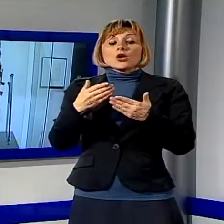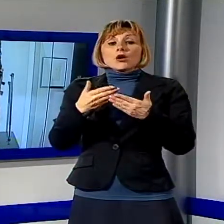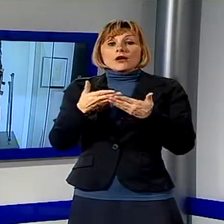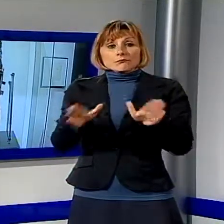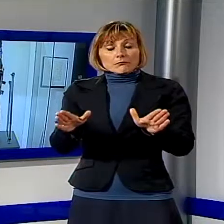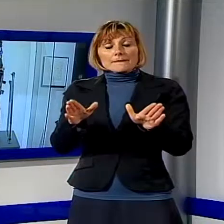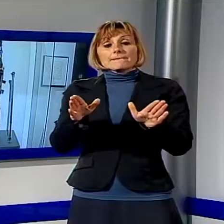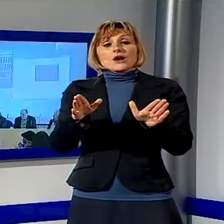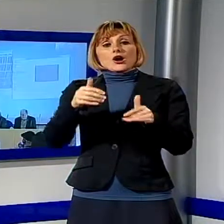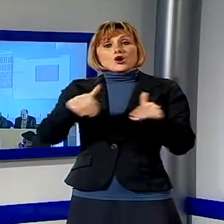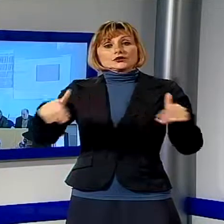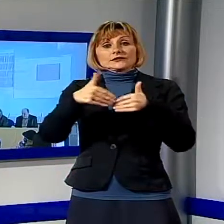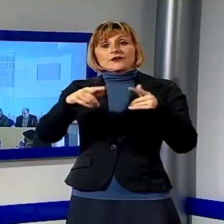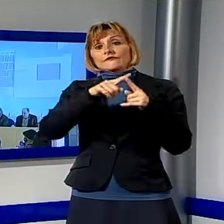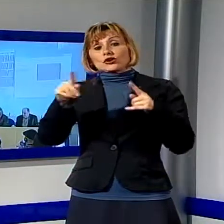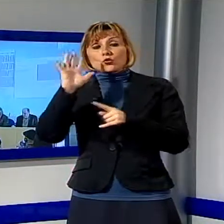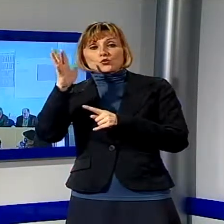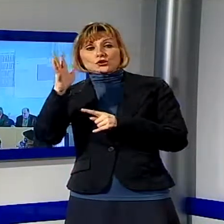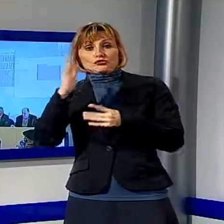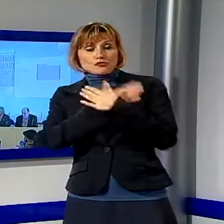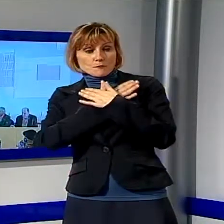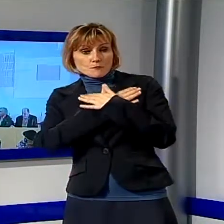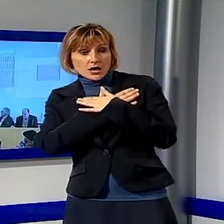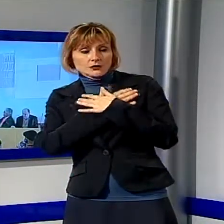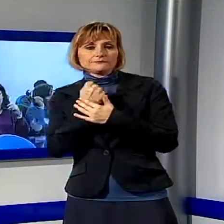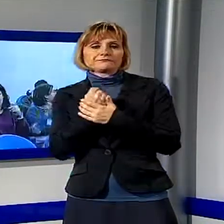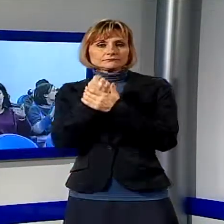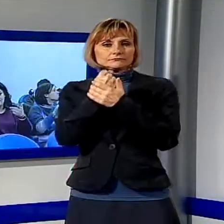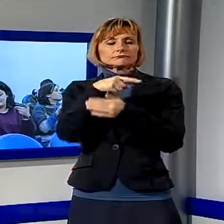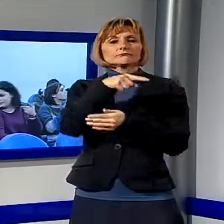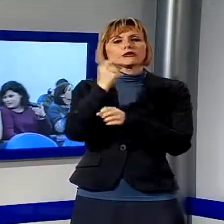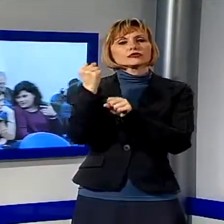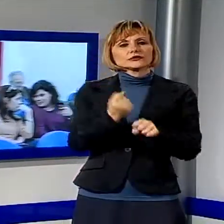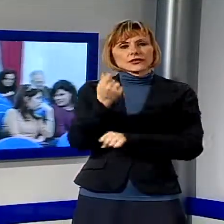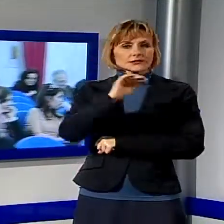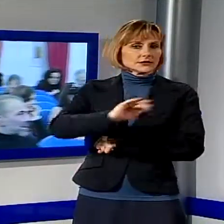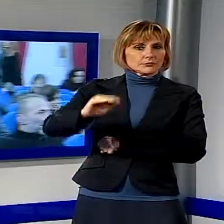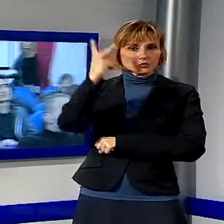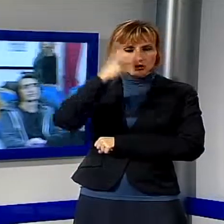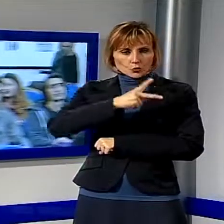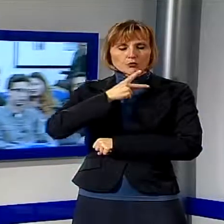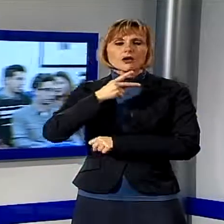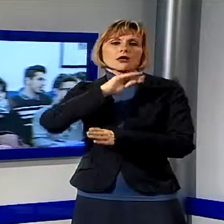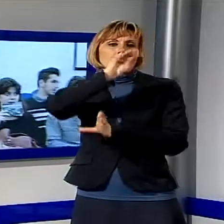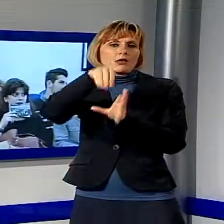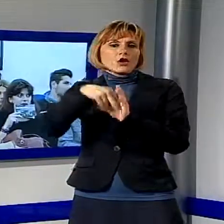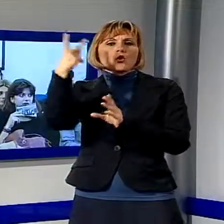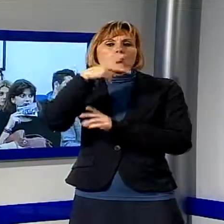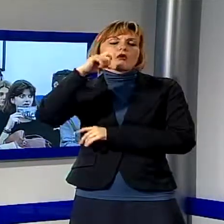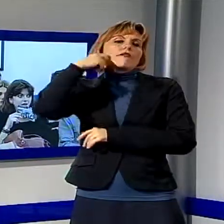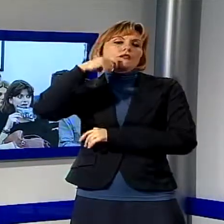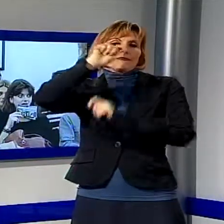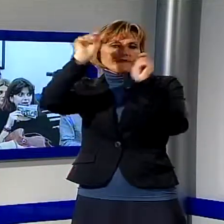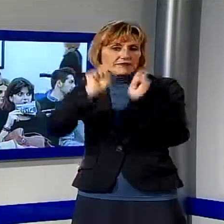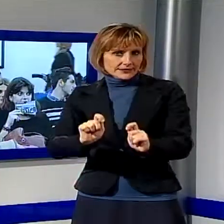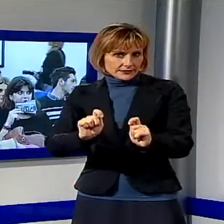Festival, manifestazione sostenuta dalla Fondazione Cassa di Risparmio di Lucca ed è promossa in collaborazione con Comitato Nuovi Eventi